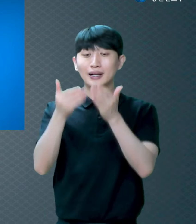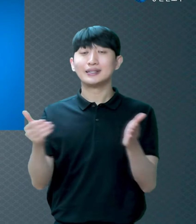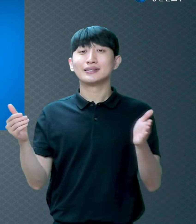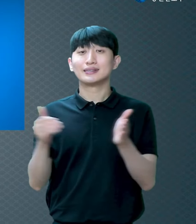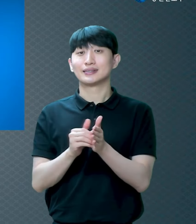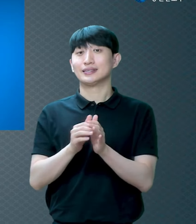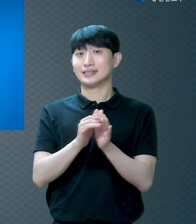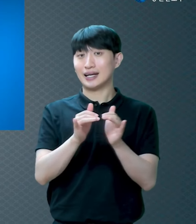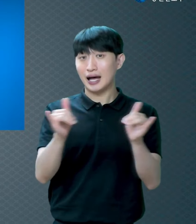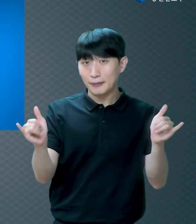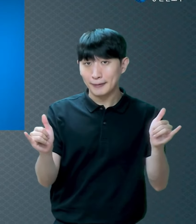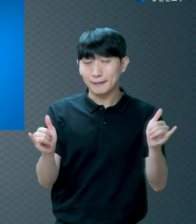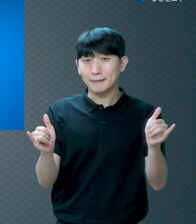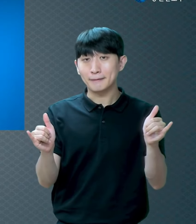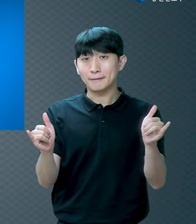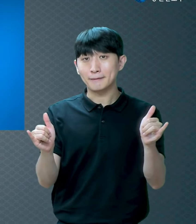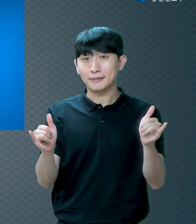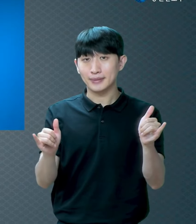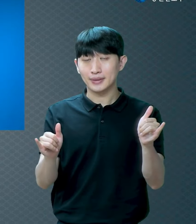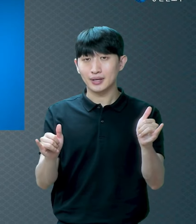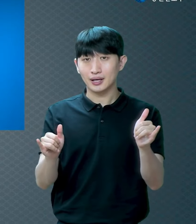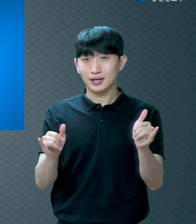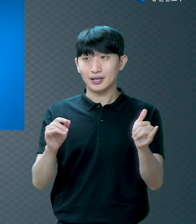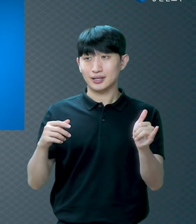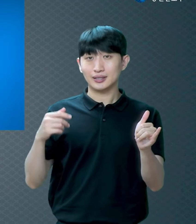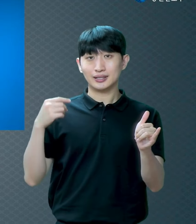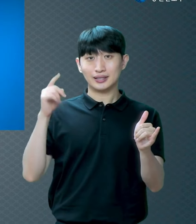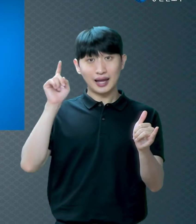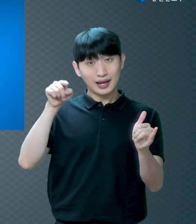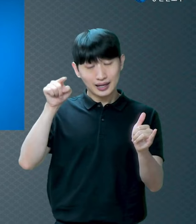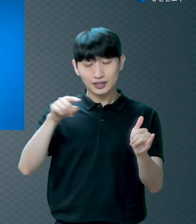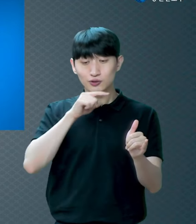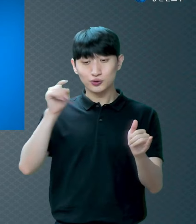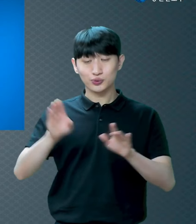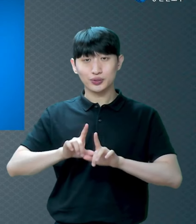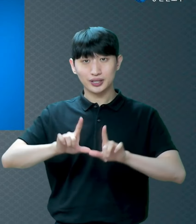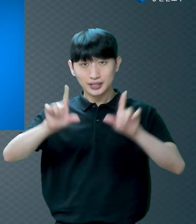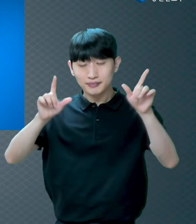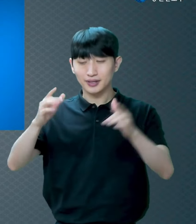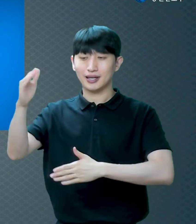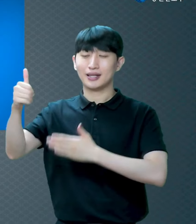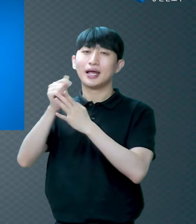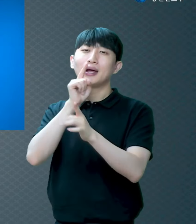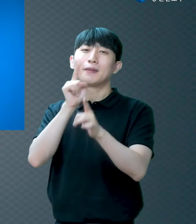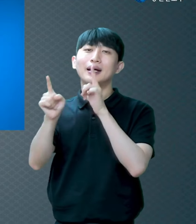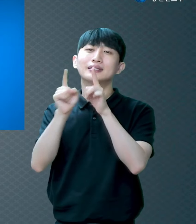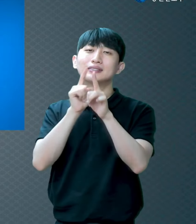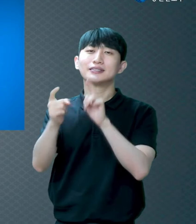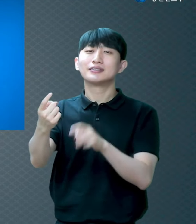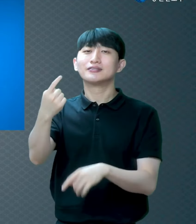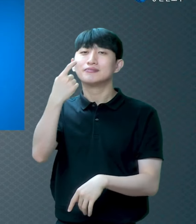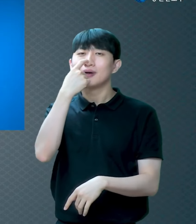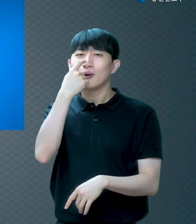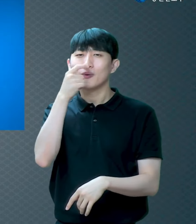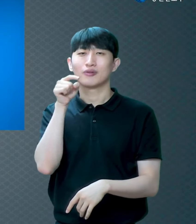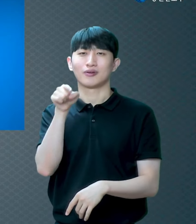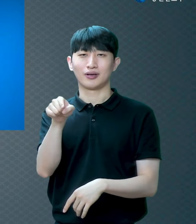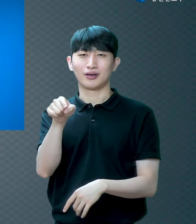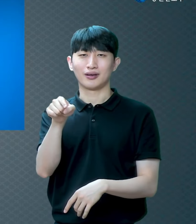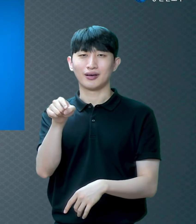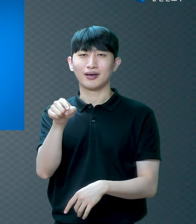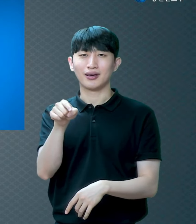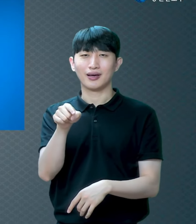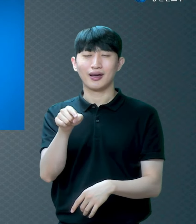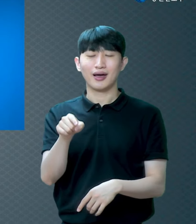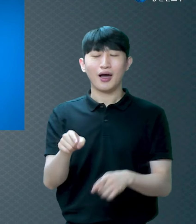처음 돌아오는 주일에 하나님의 말씀을 듣는 것이 이게 초유와